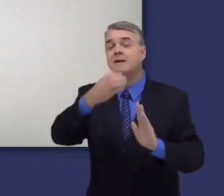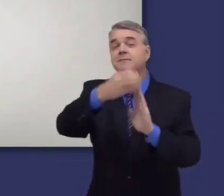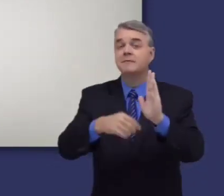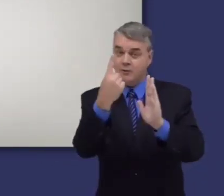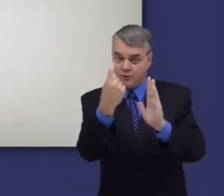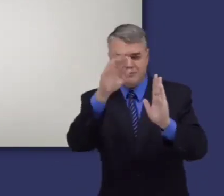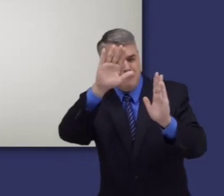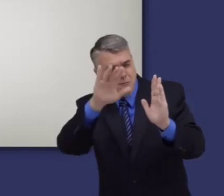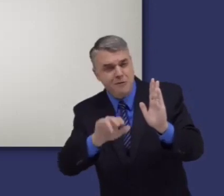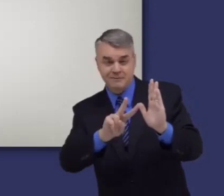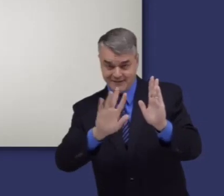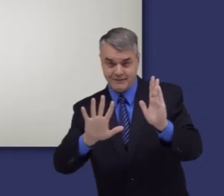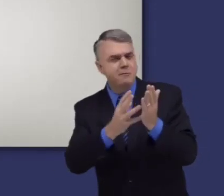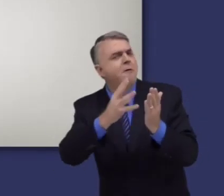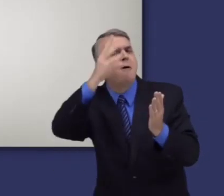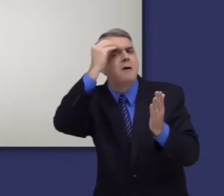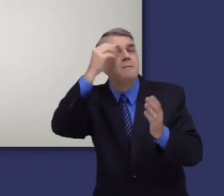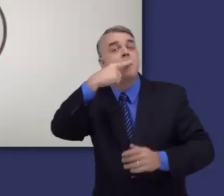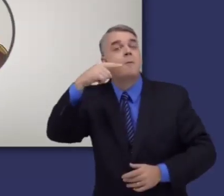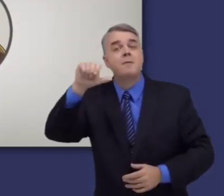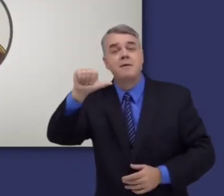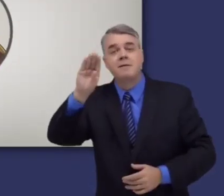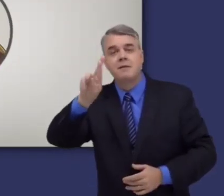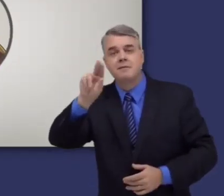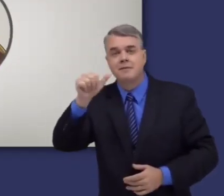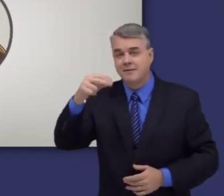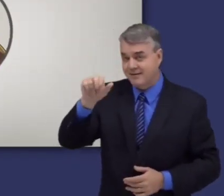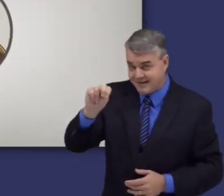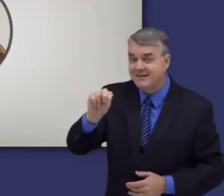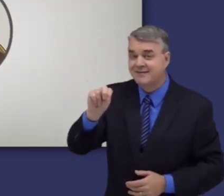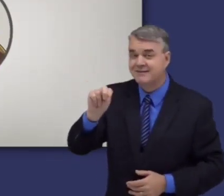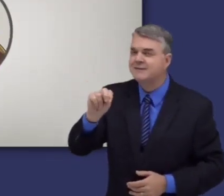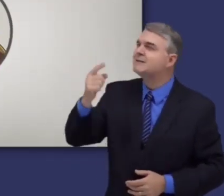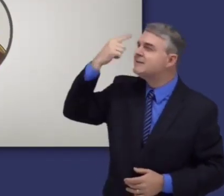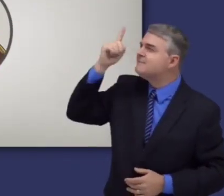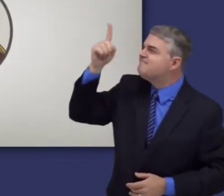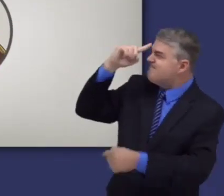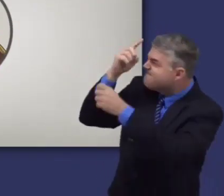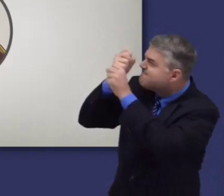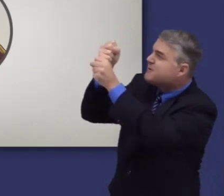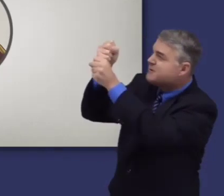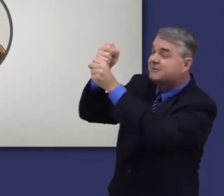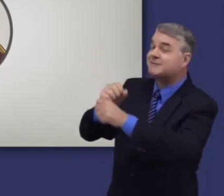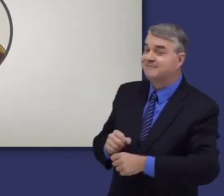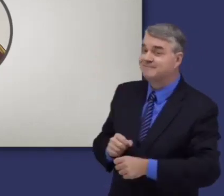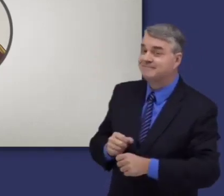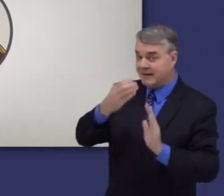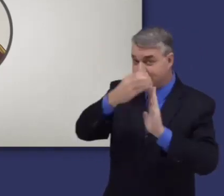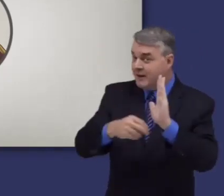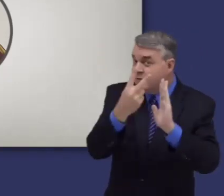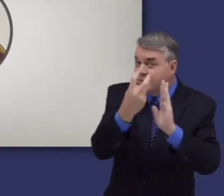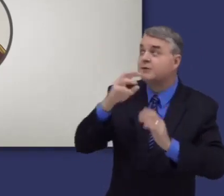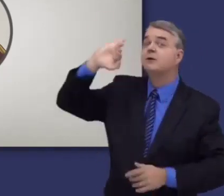Los capítulos 11 a 25 se centran en la vida de Abraham, un hombre de fe. En el capítulo